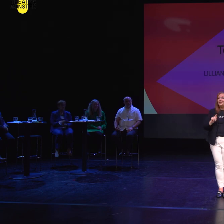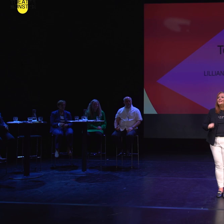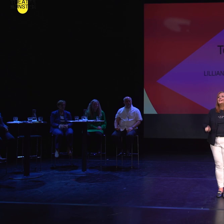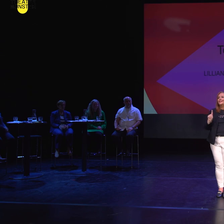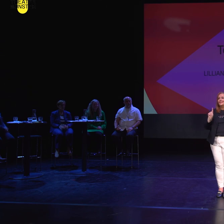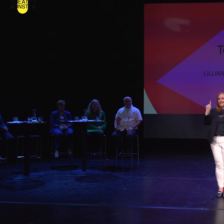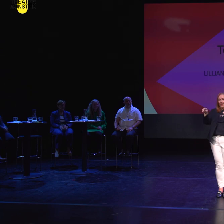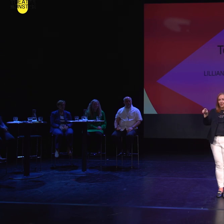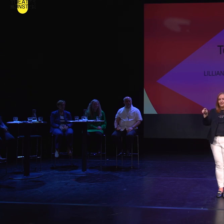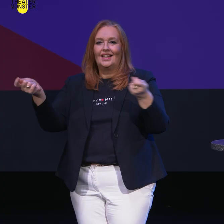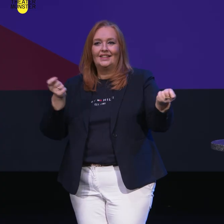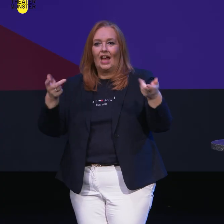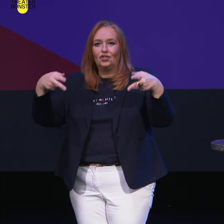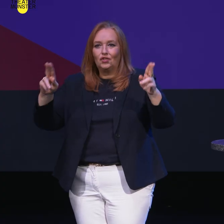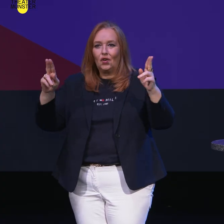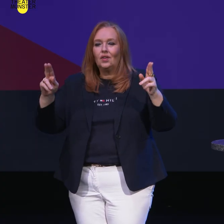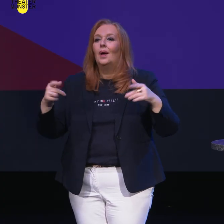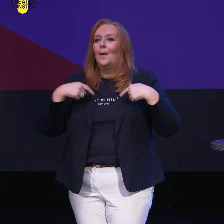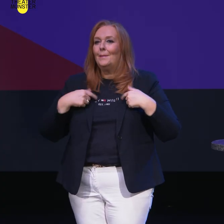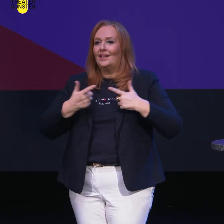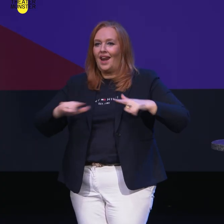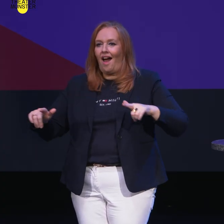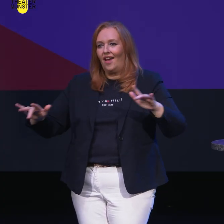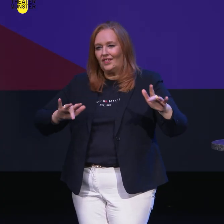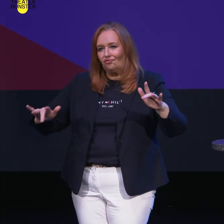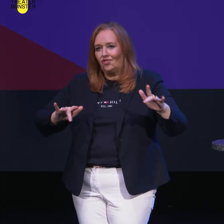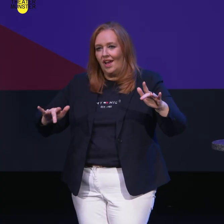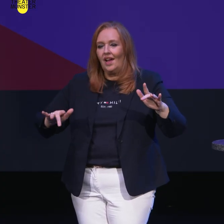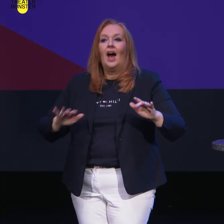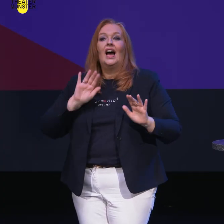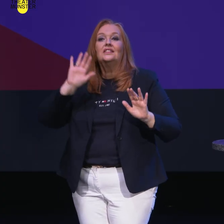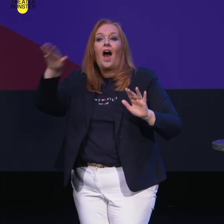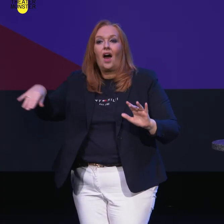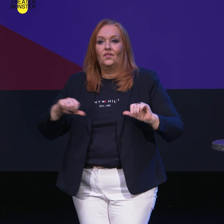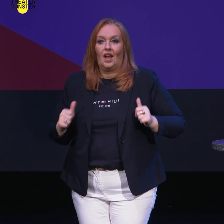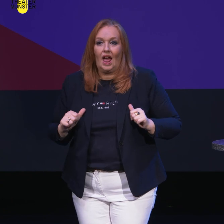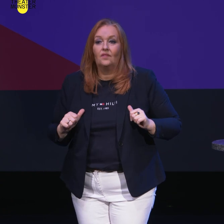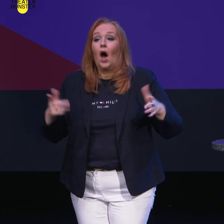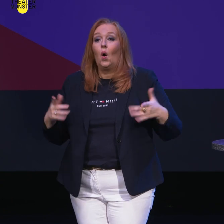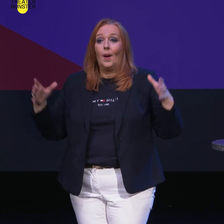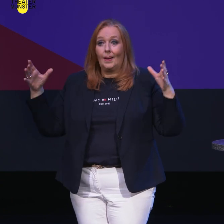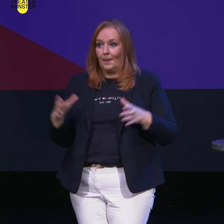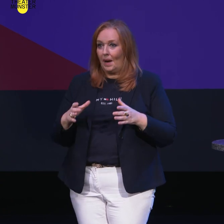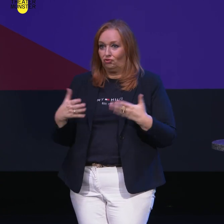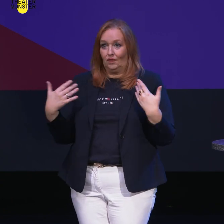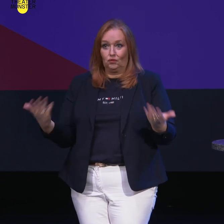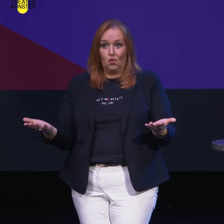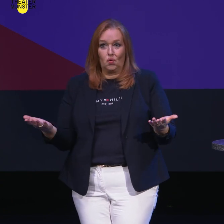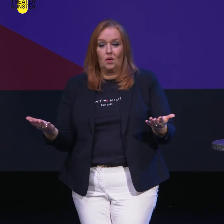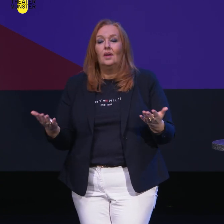dem Theater und spielen ein Tanzstück, was dort mit Live-DJ spielt, das heißt Afterlife, und es geht auch um die Gemeinschaft. In diesem Fall,